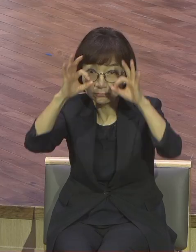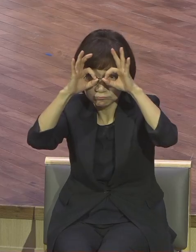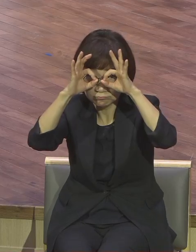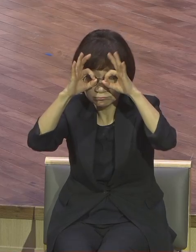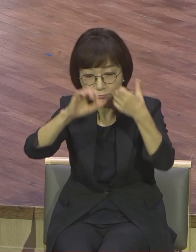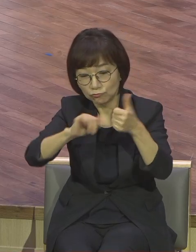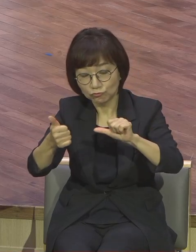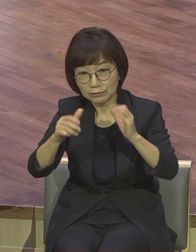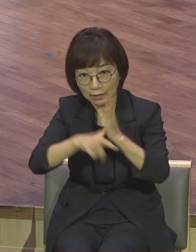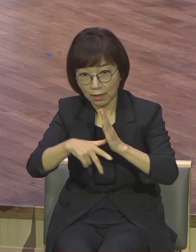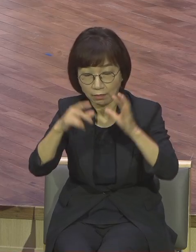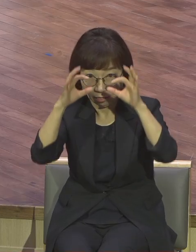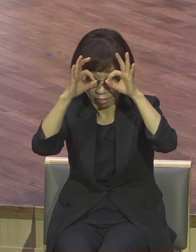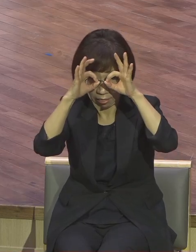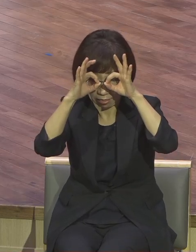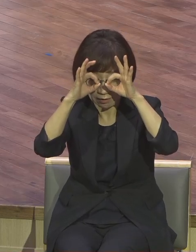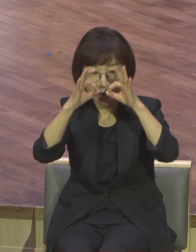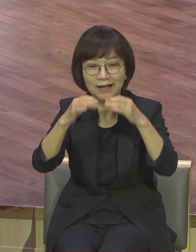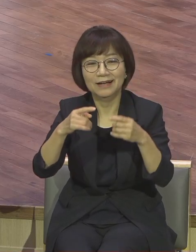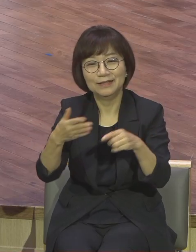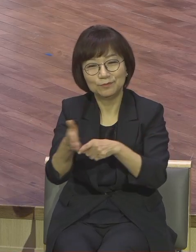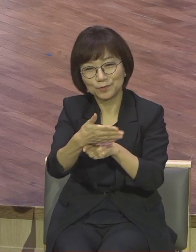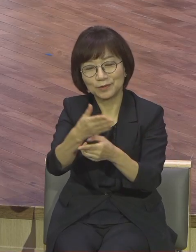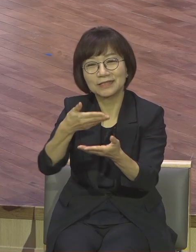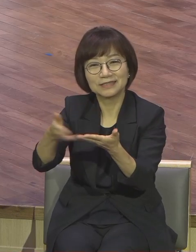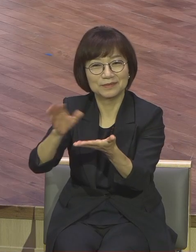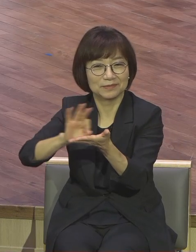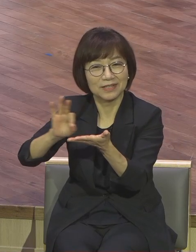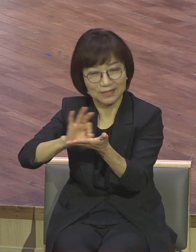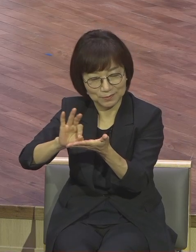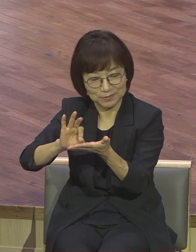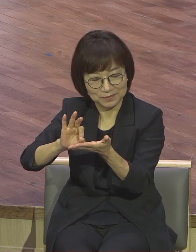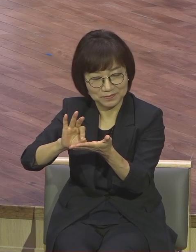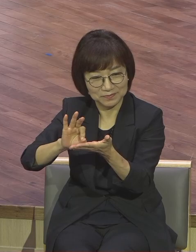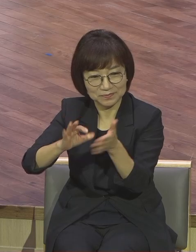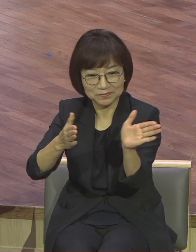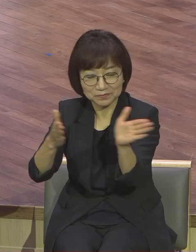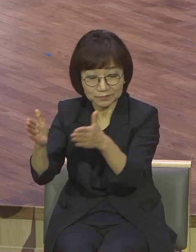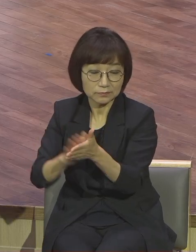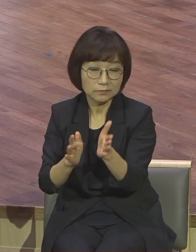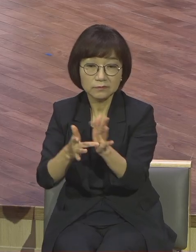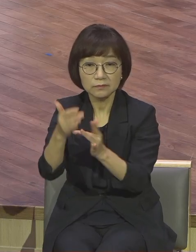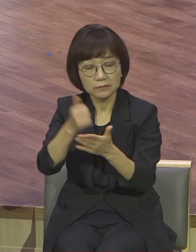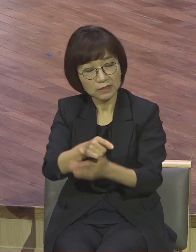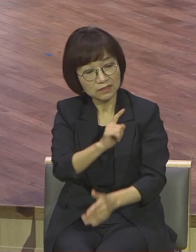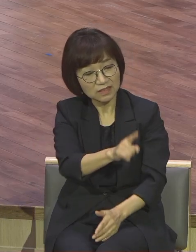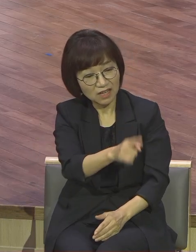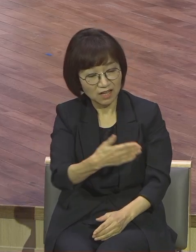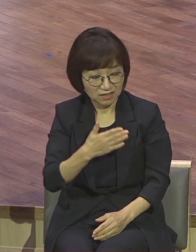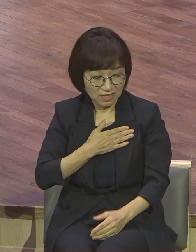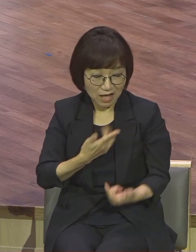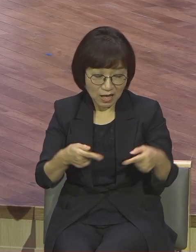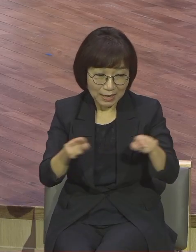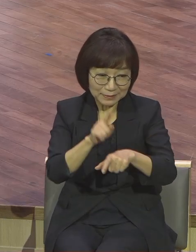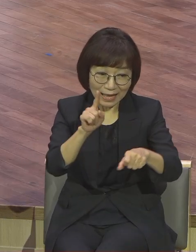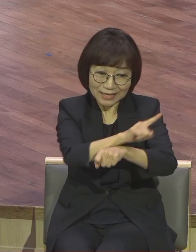함께 한 시간도 이렇게 깨어있을 수 없더냐 라고 하는 예수님의 이 안타까운 음성을